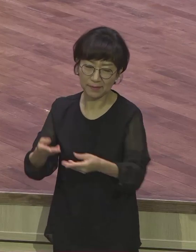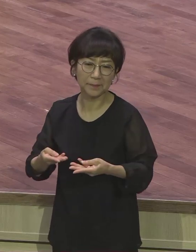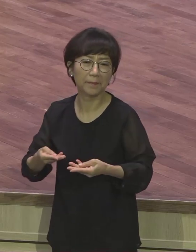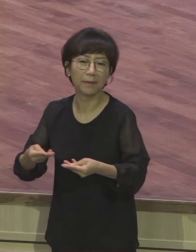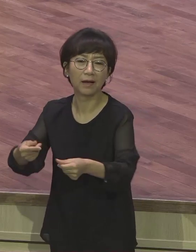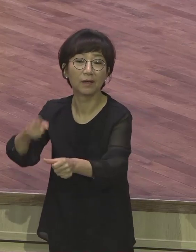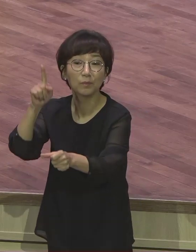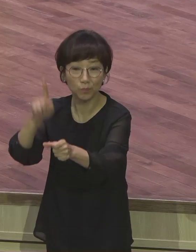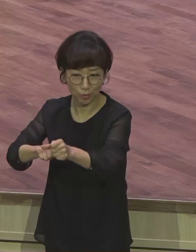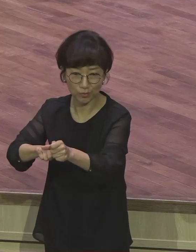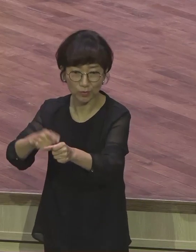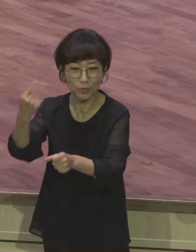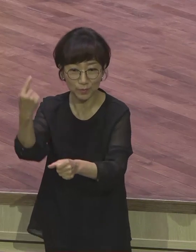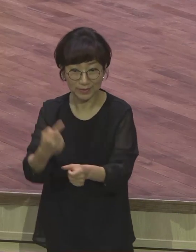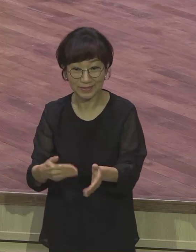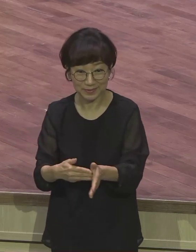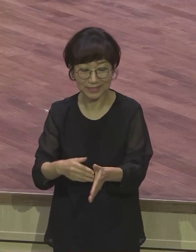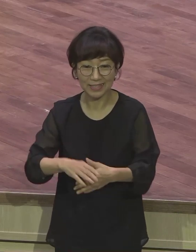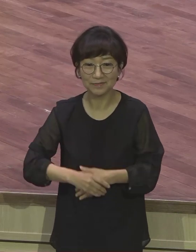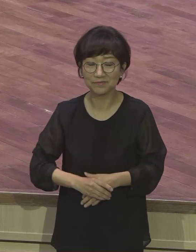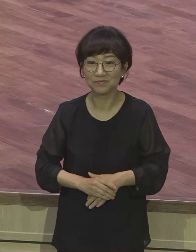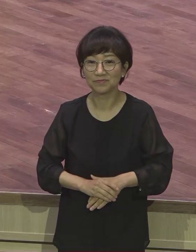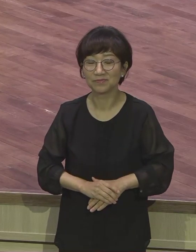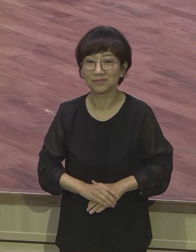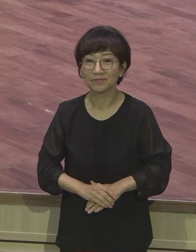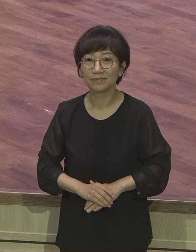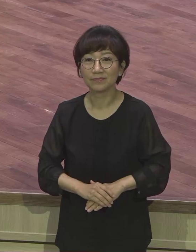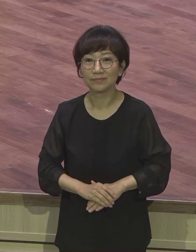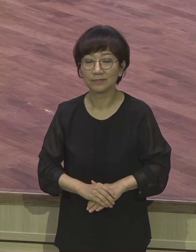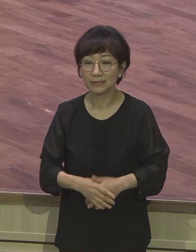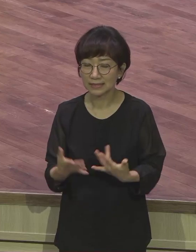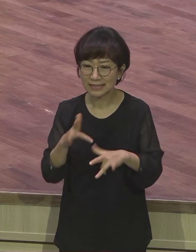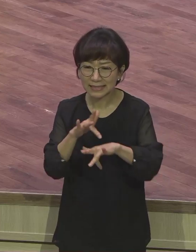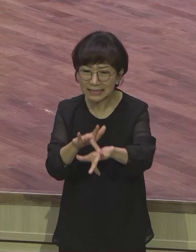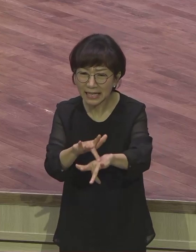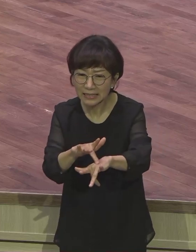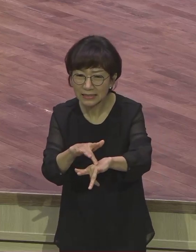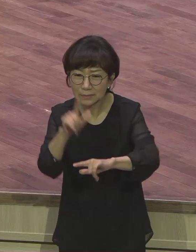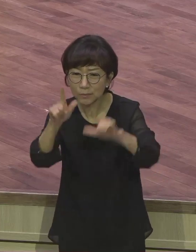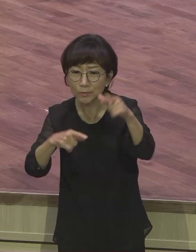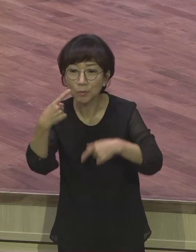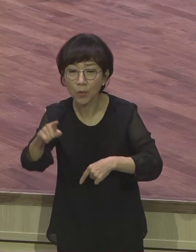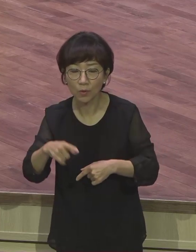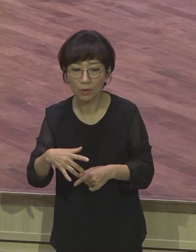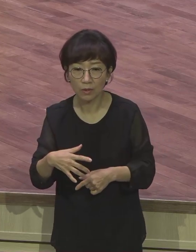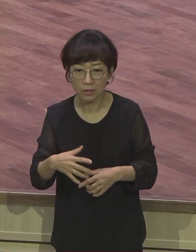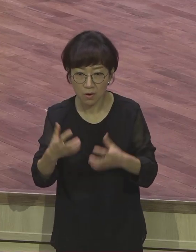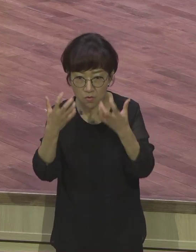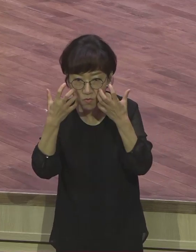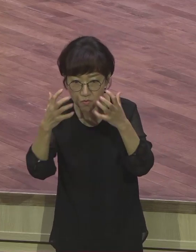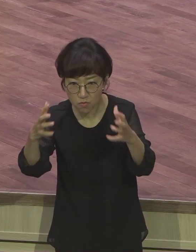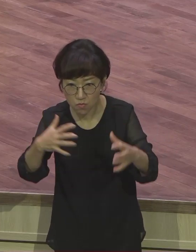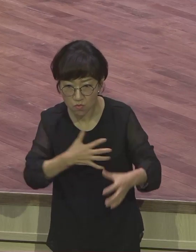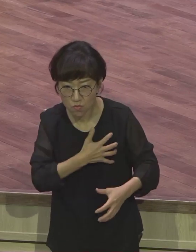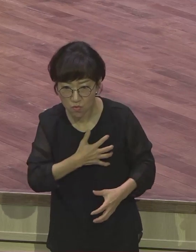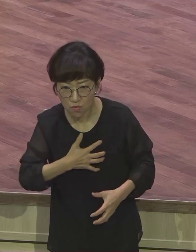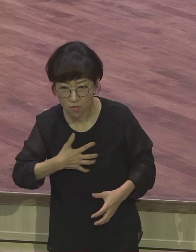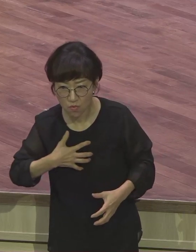사단은요. 어떤 존재냐. 이빨 빠진 호랑이. 이빨 빠진 호랑이도